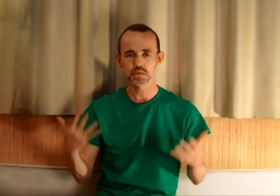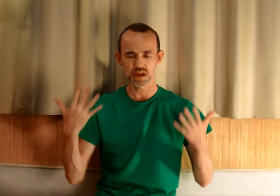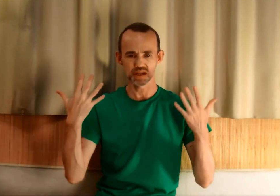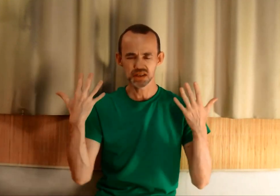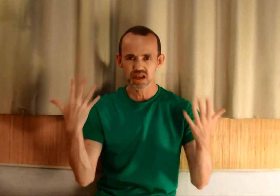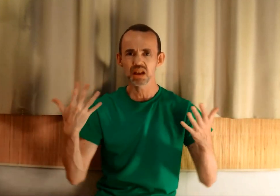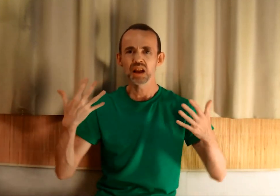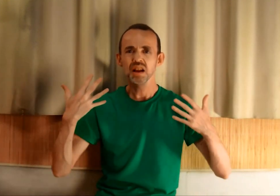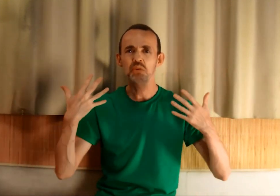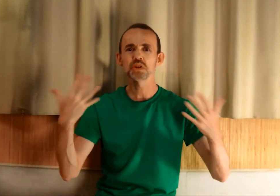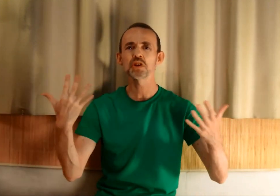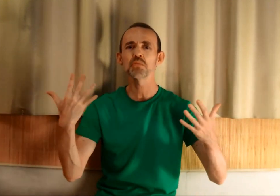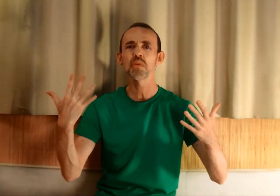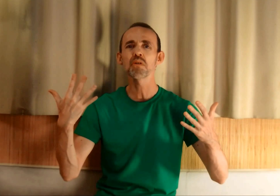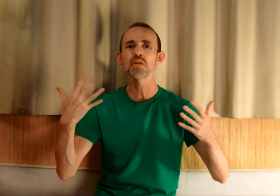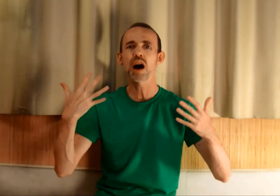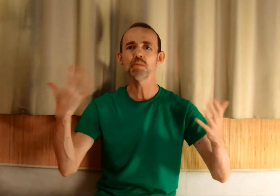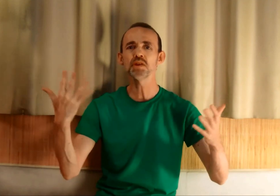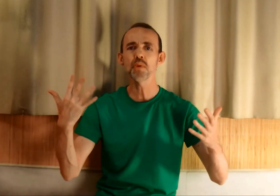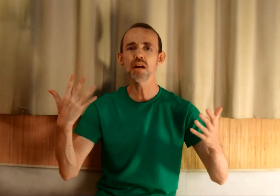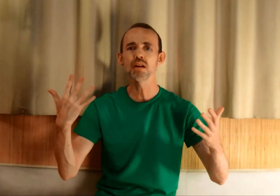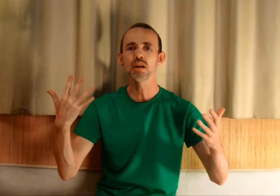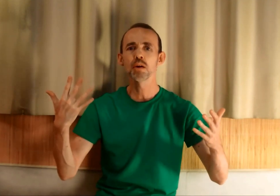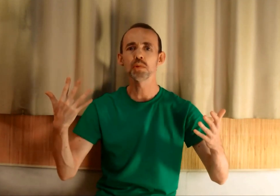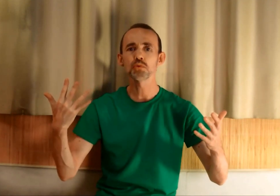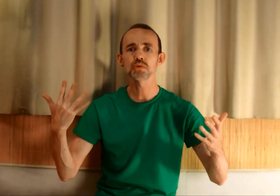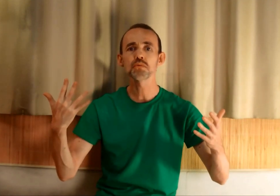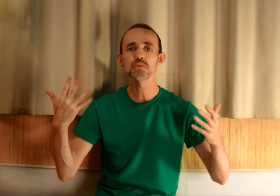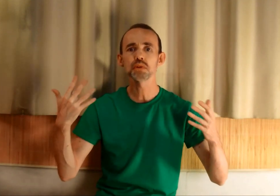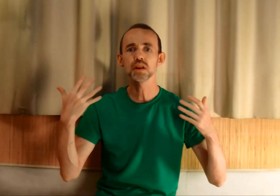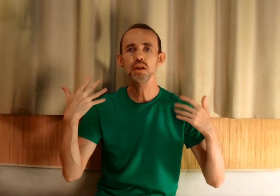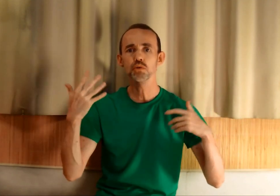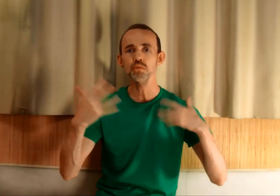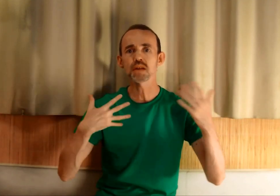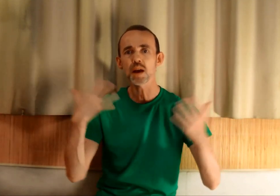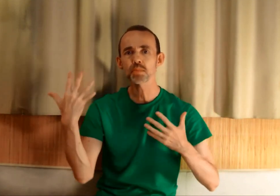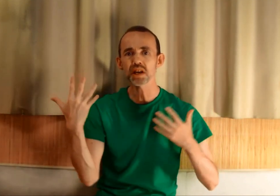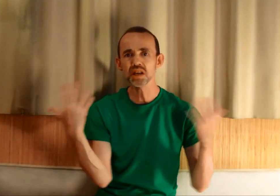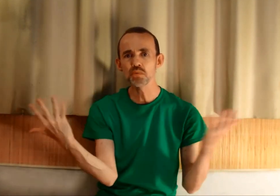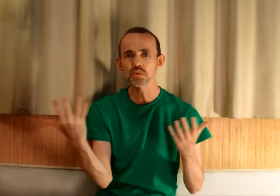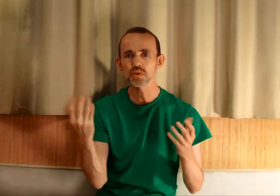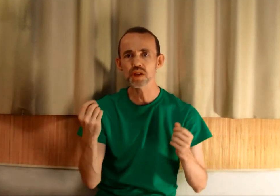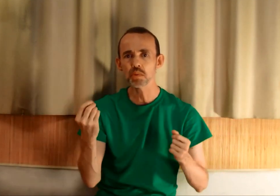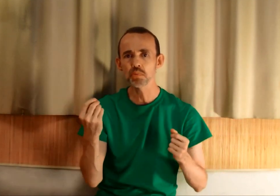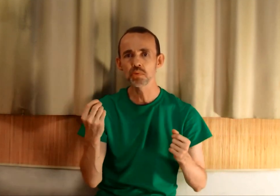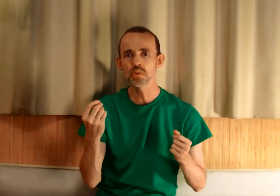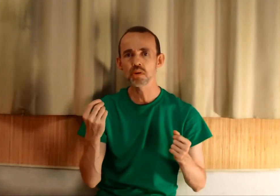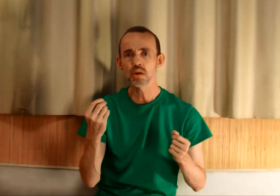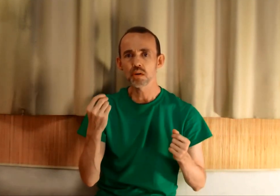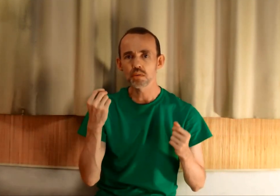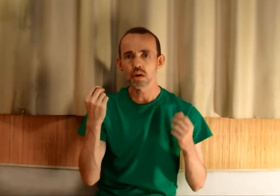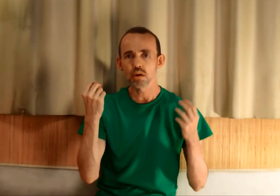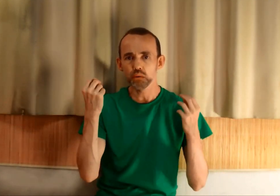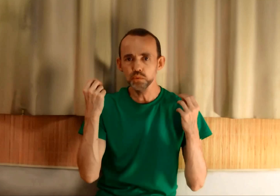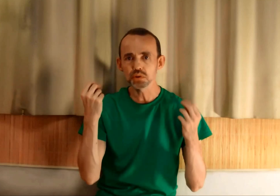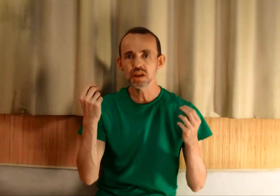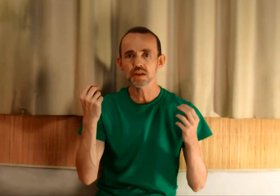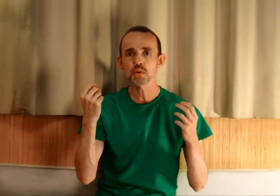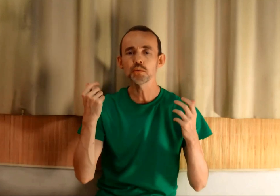est-ce que vous avez laissé, les conditionnements habituels, mais tout ce que vous avez appris qui ne vous sert plus, vous dire ce que